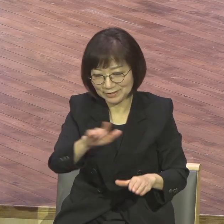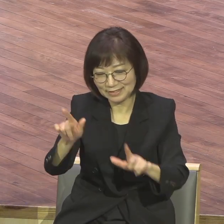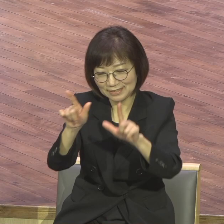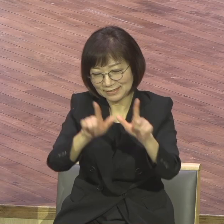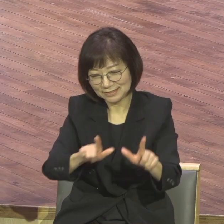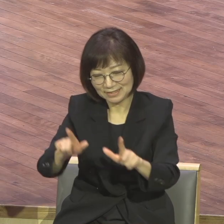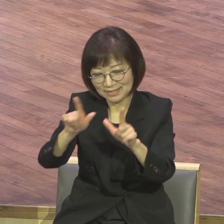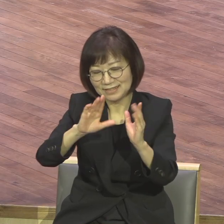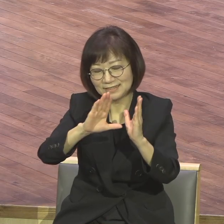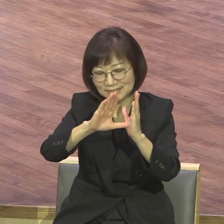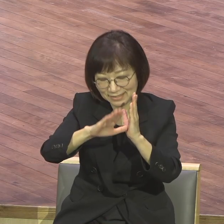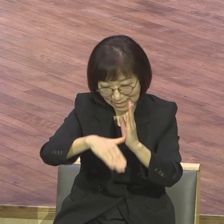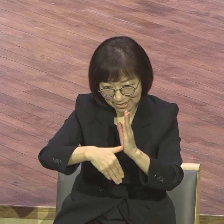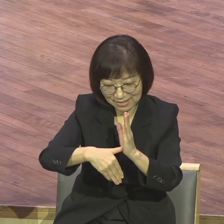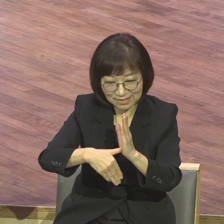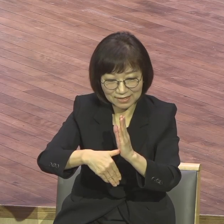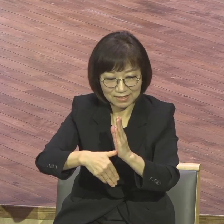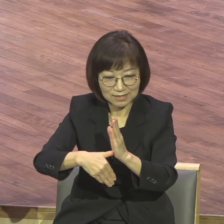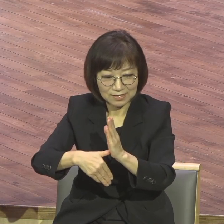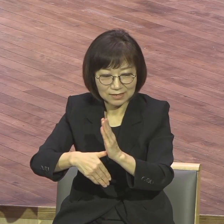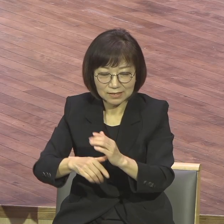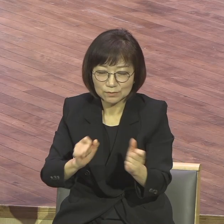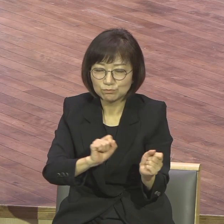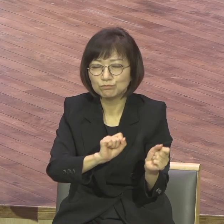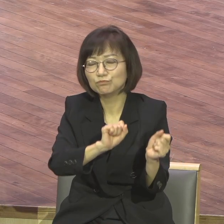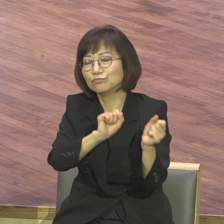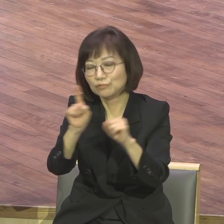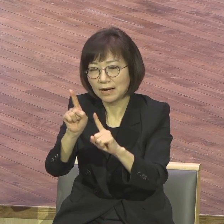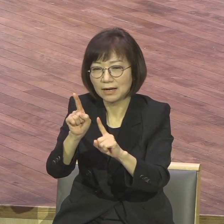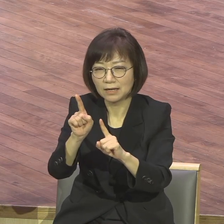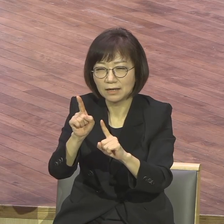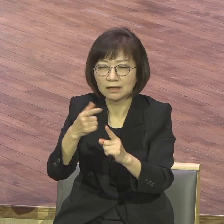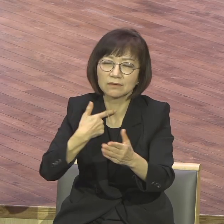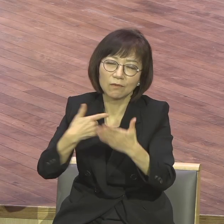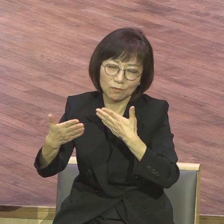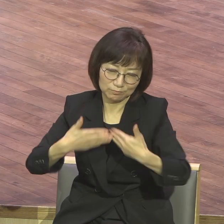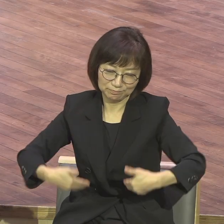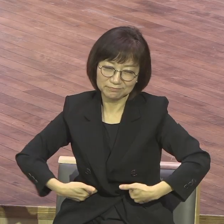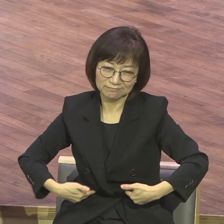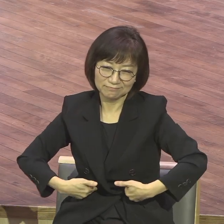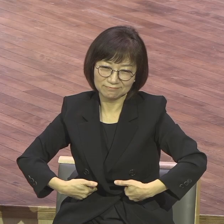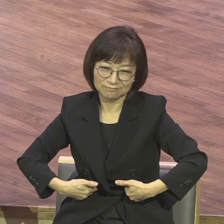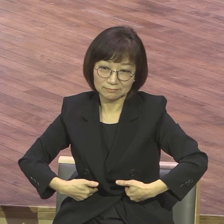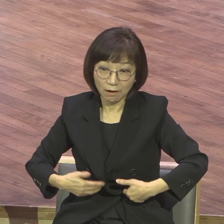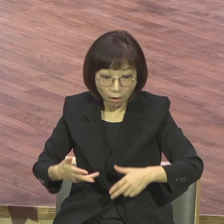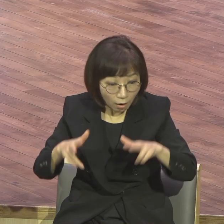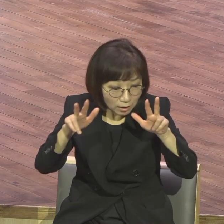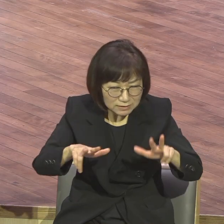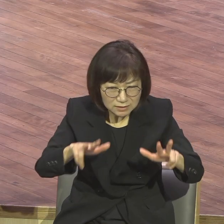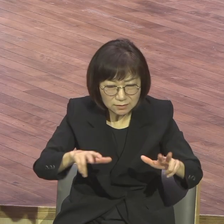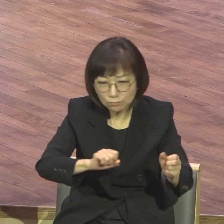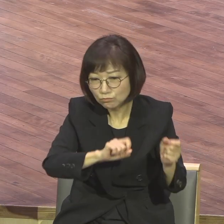부활을 경험하지 못하고 있다는 거예요 현재입니다 현재 언제나 우리 신앙은요